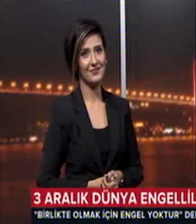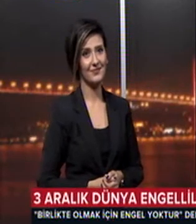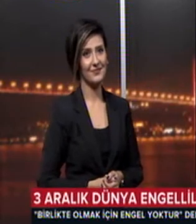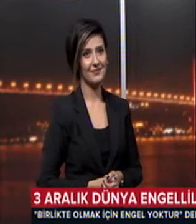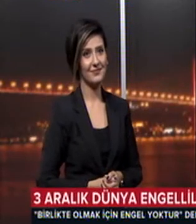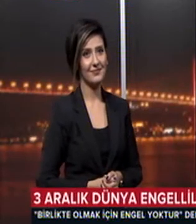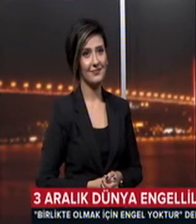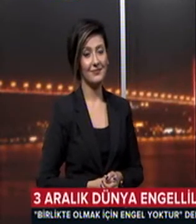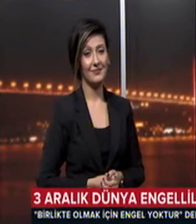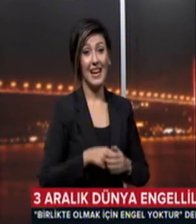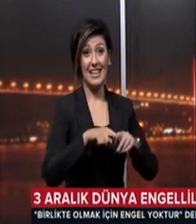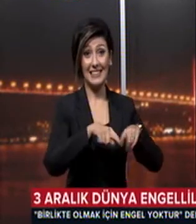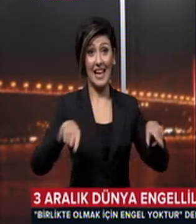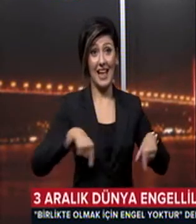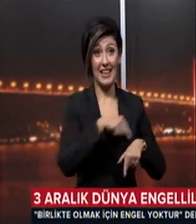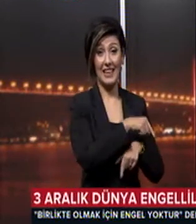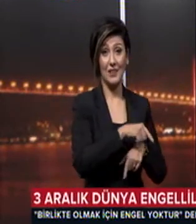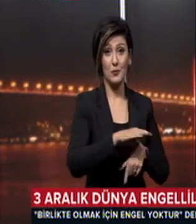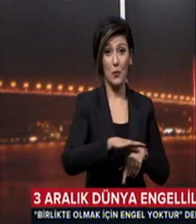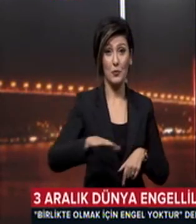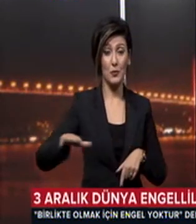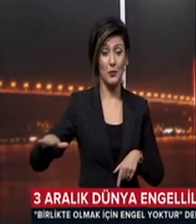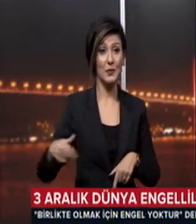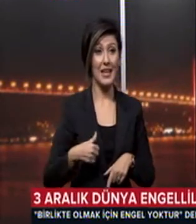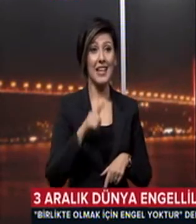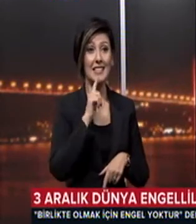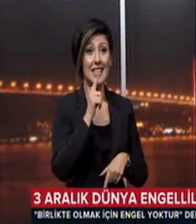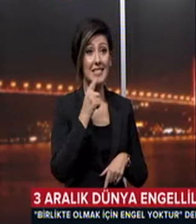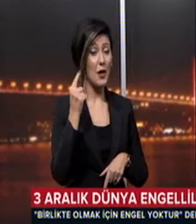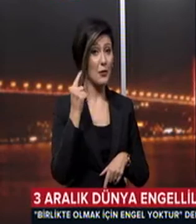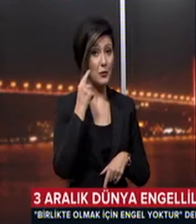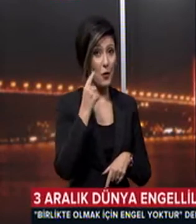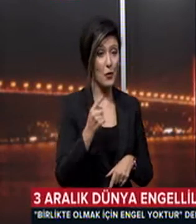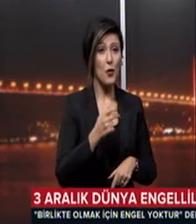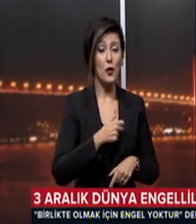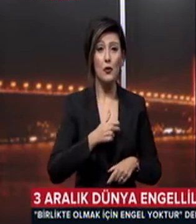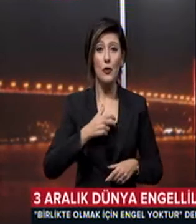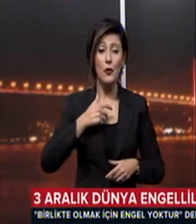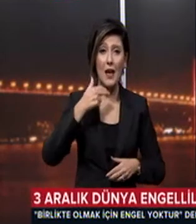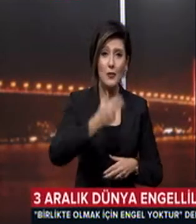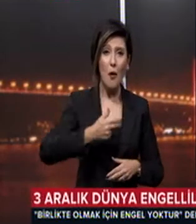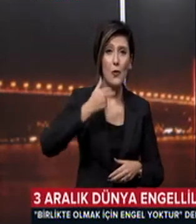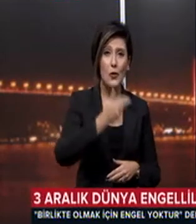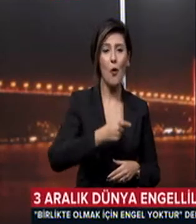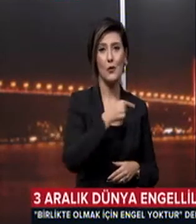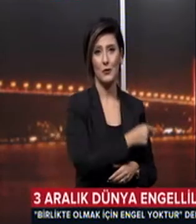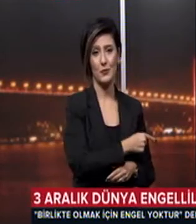Sahnedeki çocuklar ise sesle görüyor Şarkılarını gönülden söylüyorlar Hepsi görme